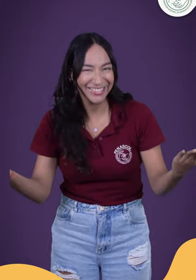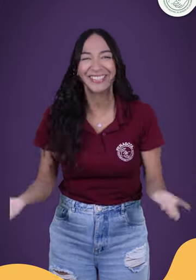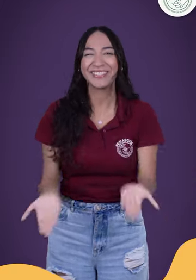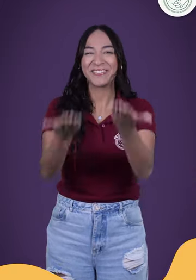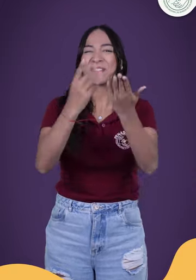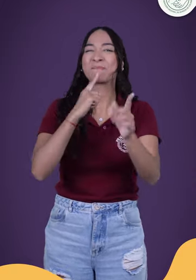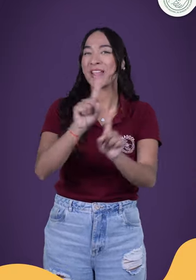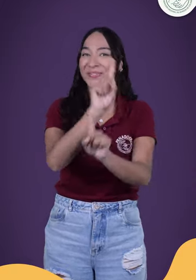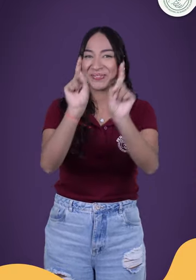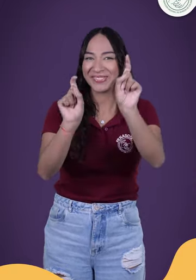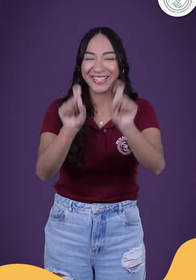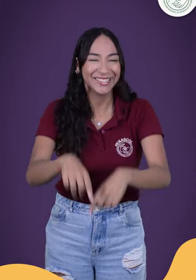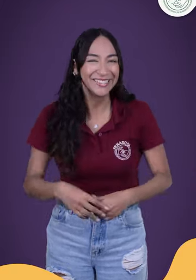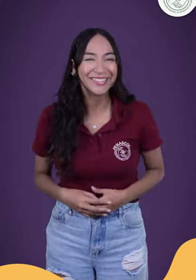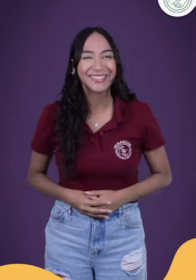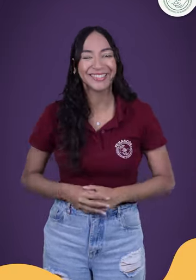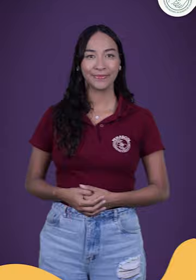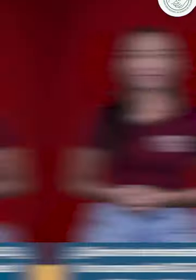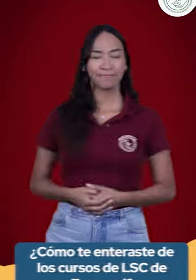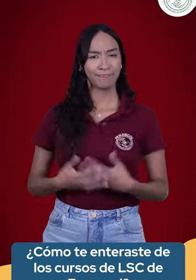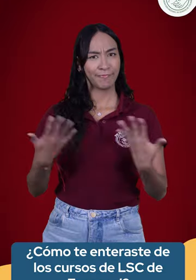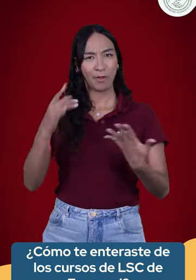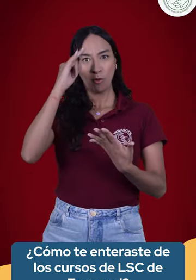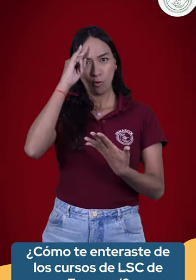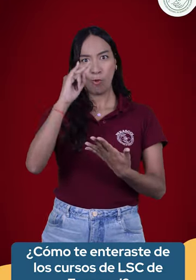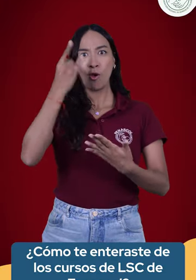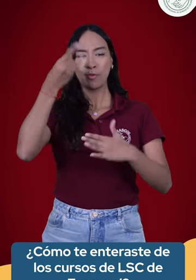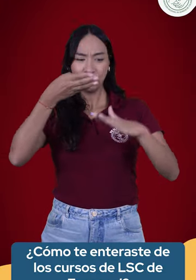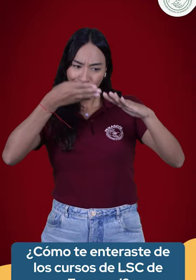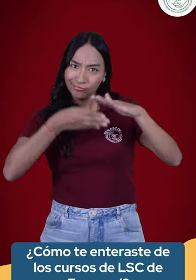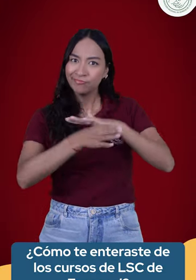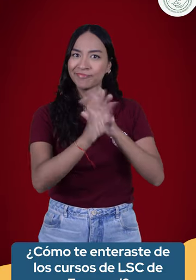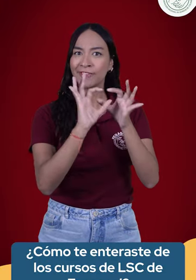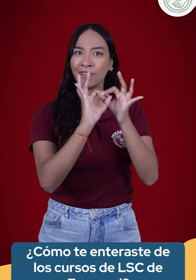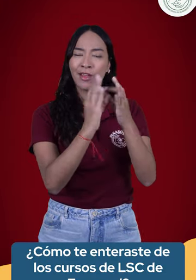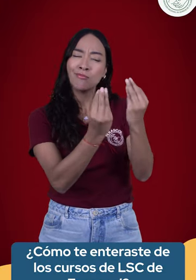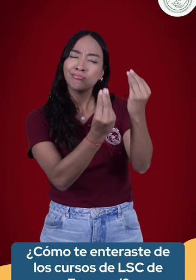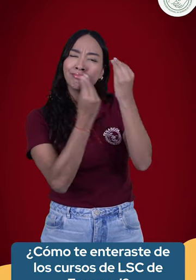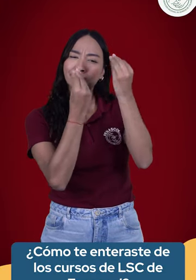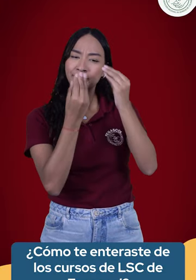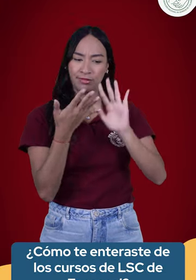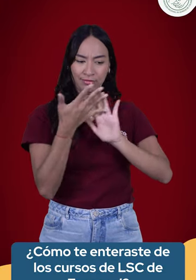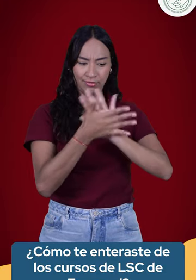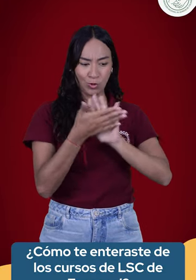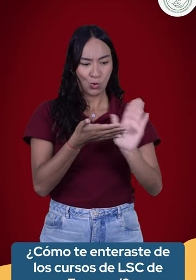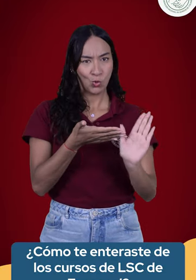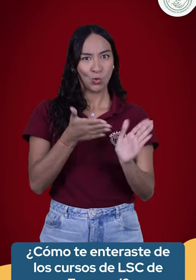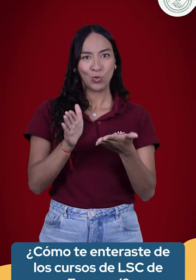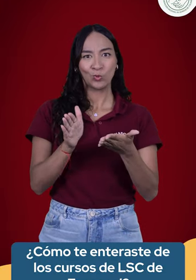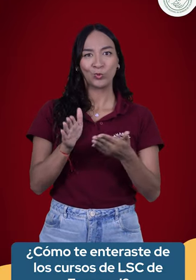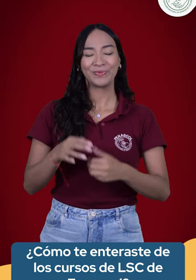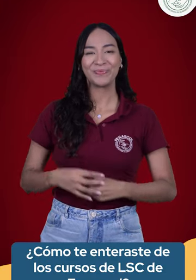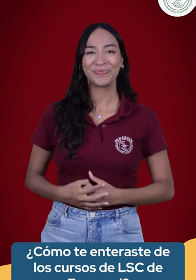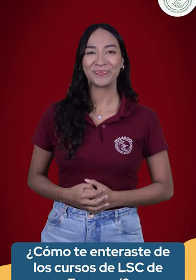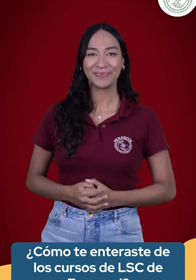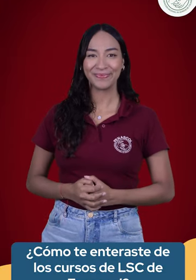Empecemos con las preguntas. ¿Cómo te enteraste de los cursos de lengua de señas colombiana de FENASCOL?